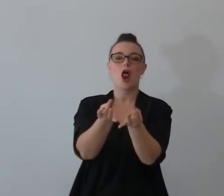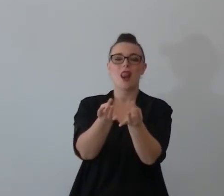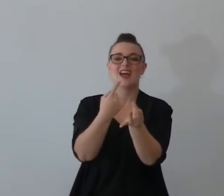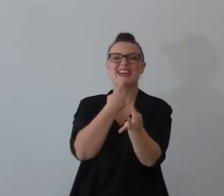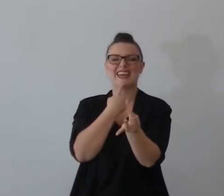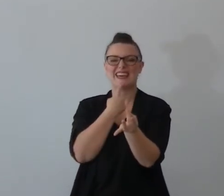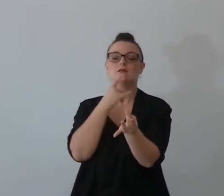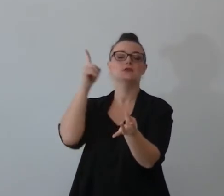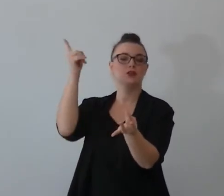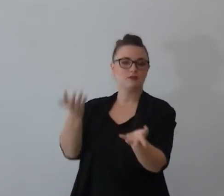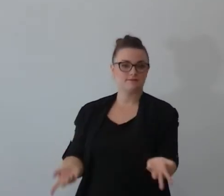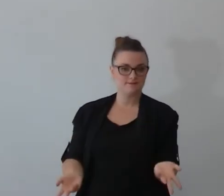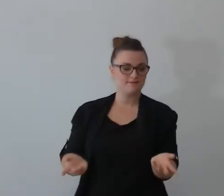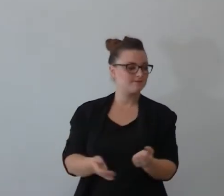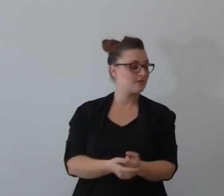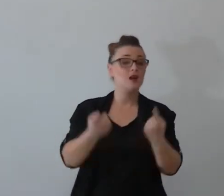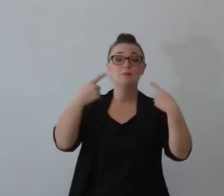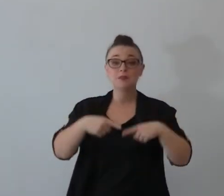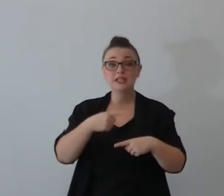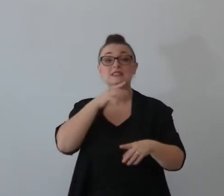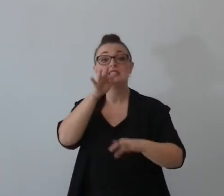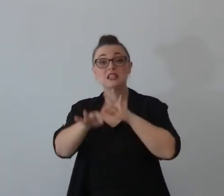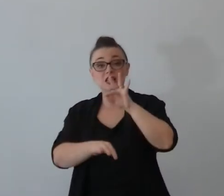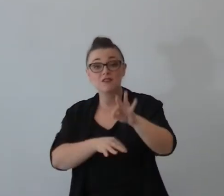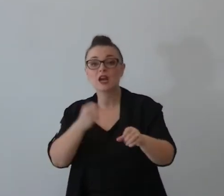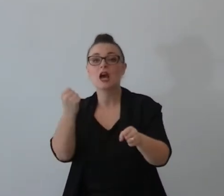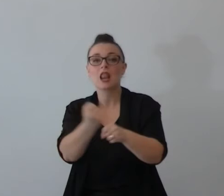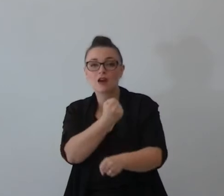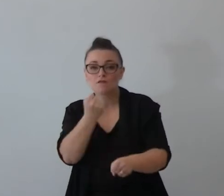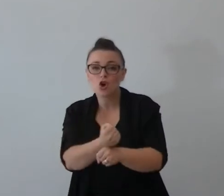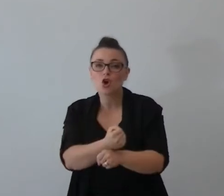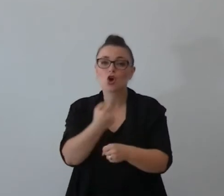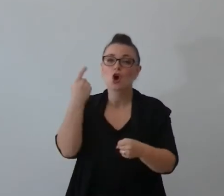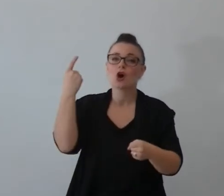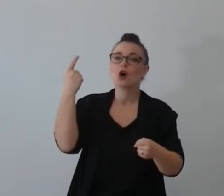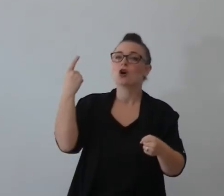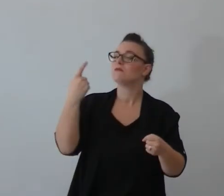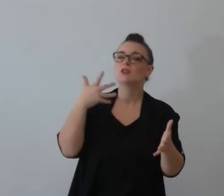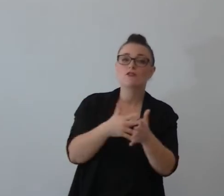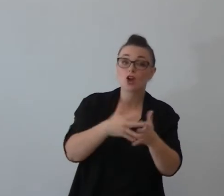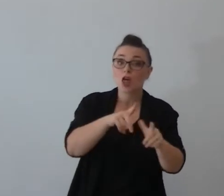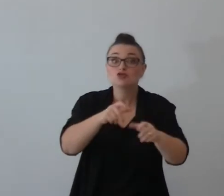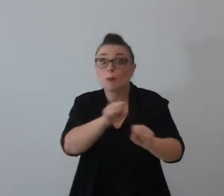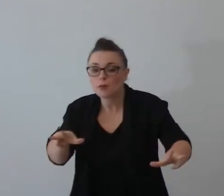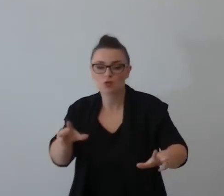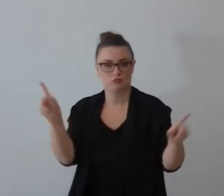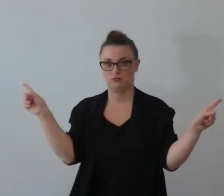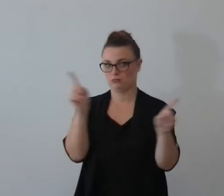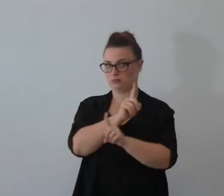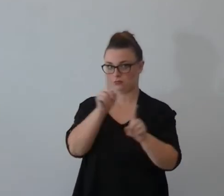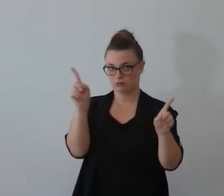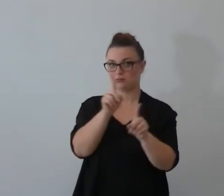lavorare questo non significa che tu non dovrai essere costantemente presente attento questo non significa che dovrai